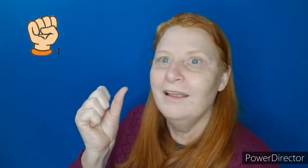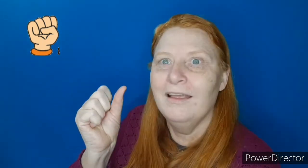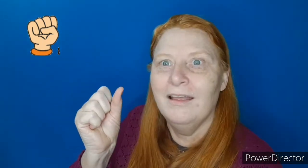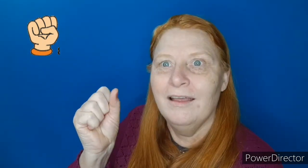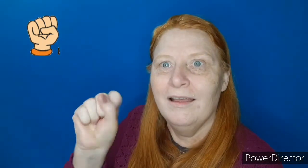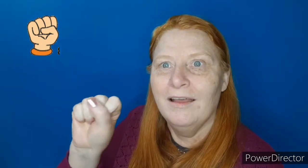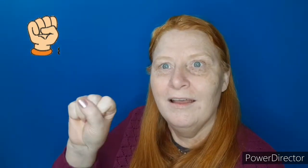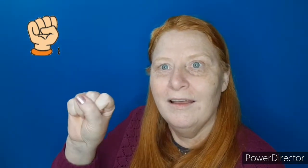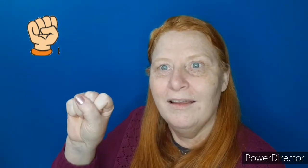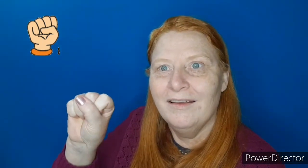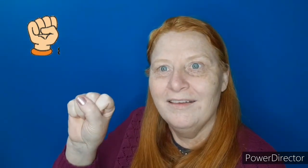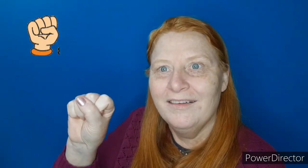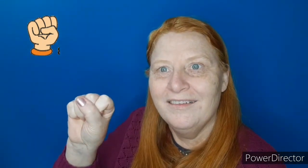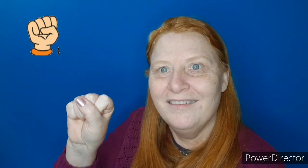Se faz assim com a mão, ó.